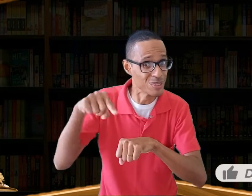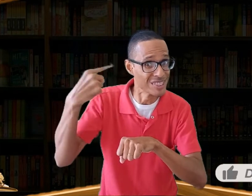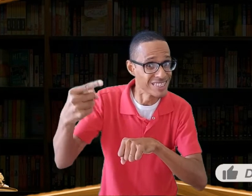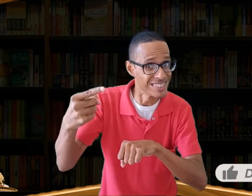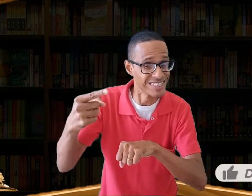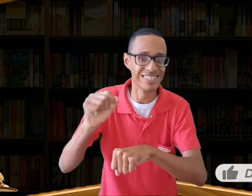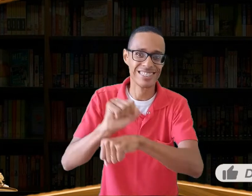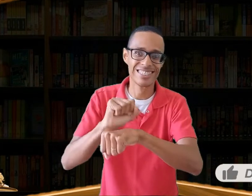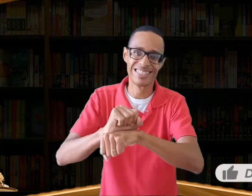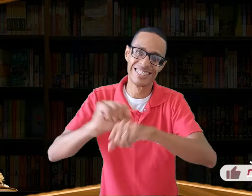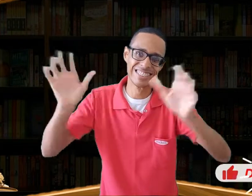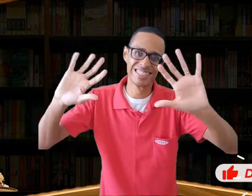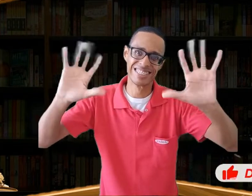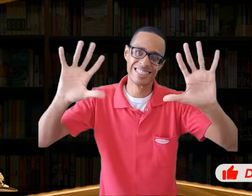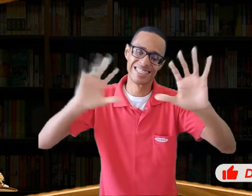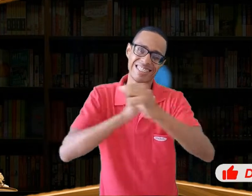Grande abraço! Tchau, tchau!